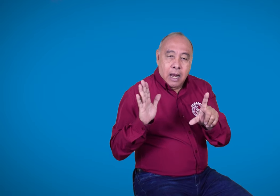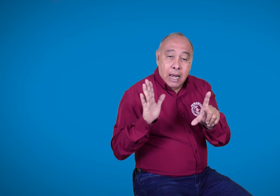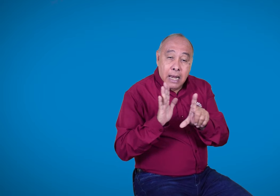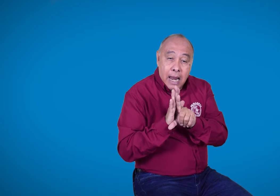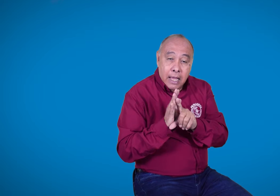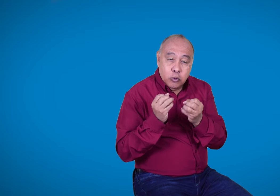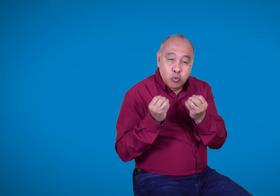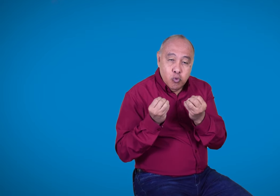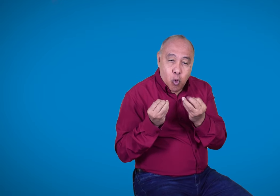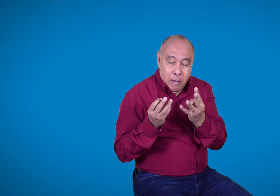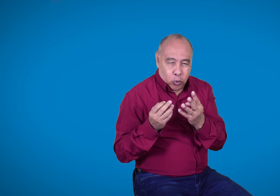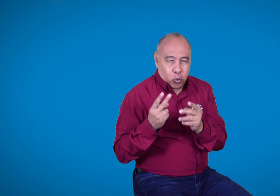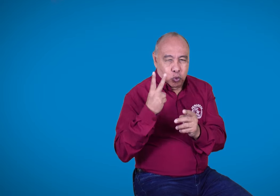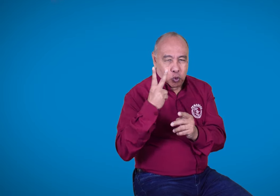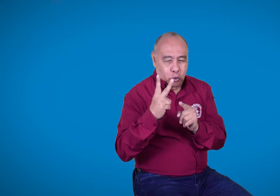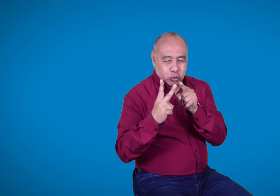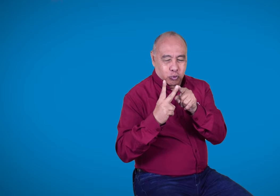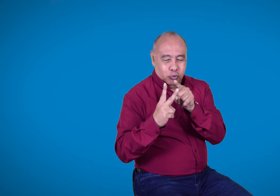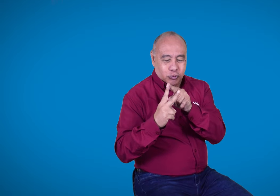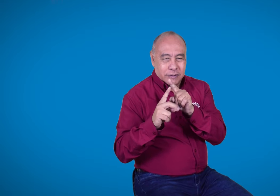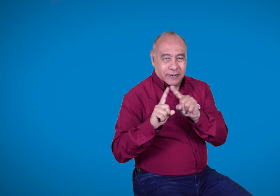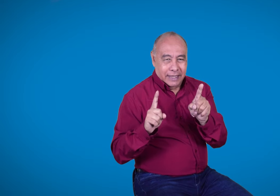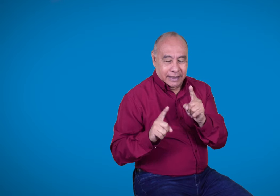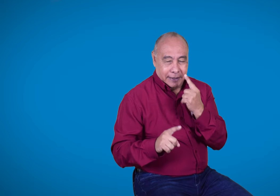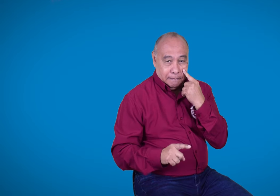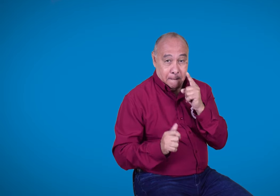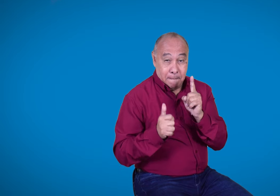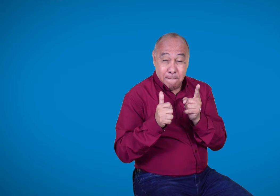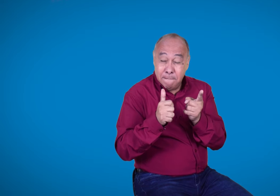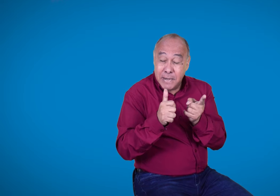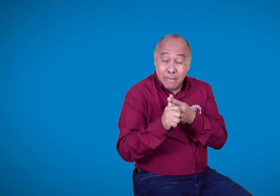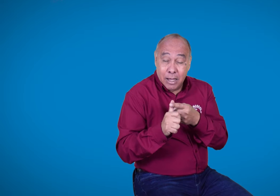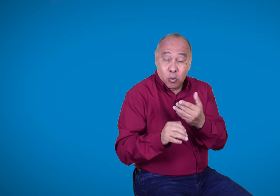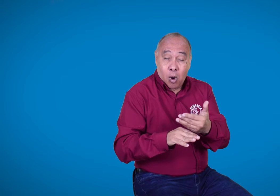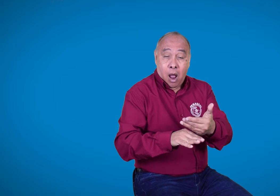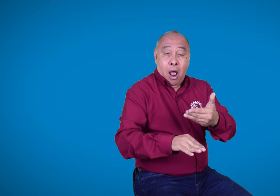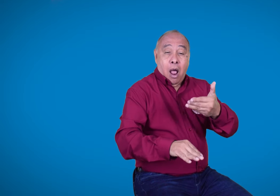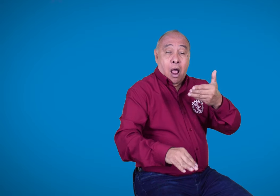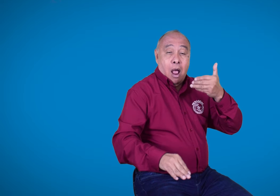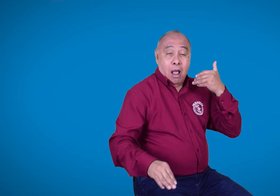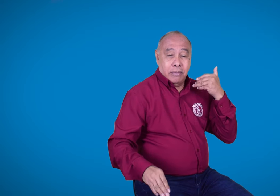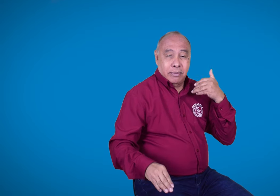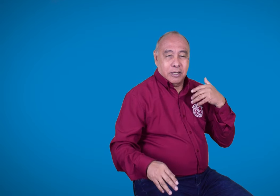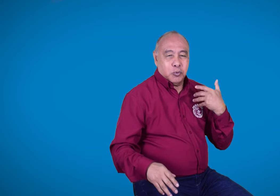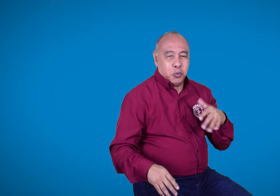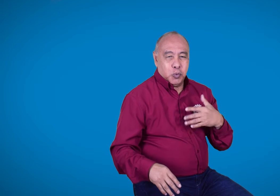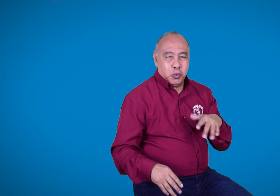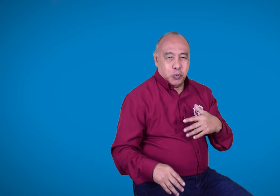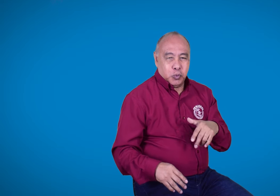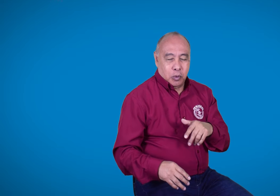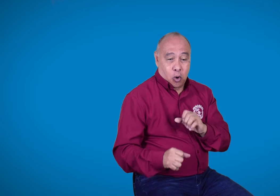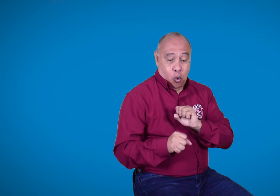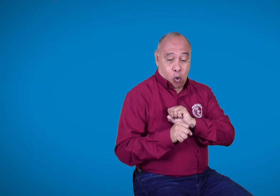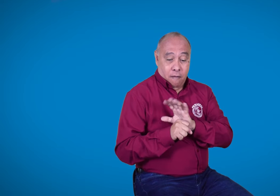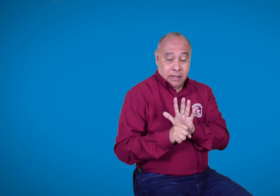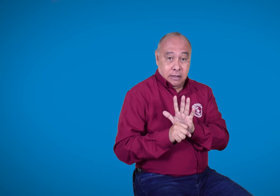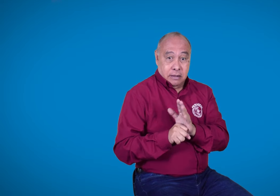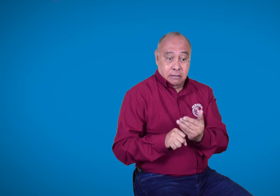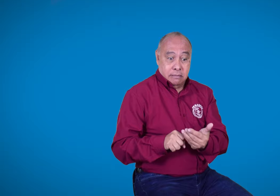proyectos que están relacionados con la misma ley. El primer proyecto fue gestionado mucho antes, en los tiempos de la pandemia del COVID,